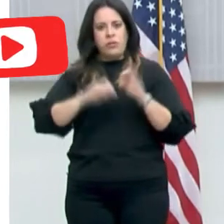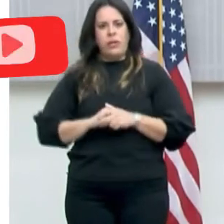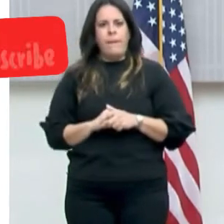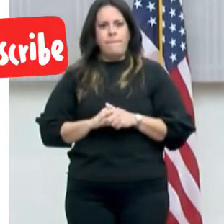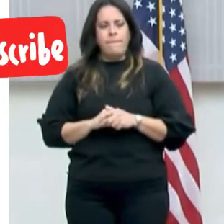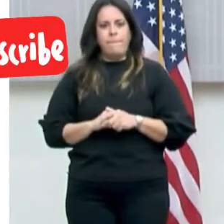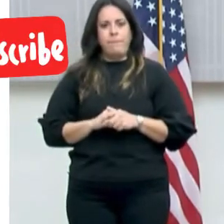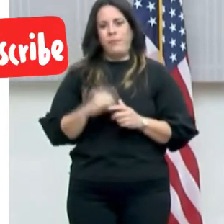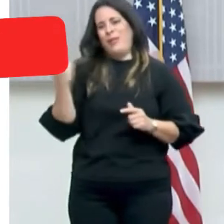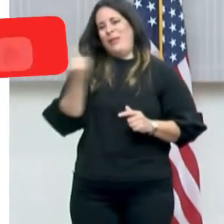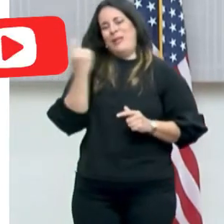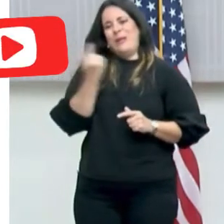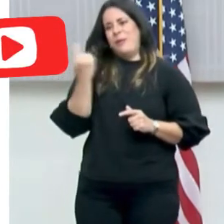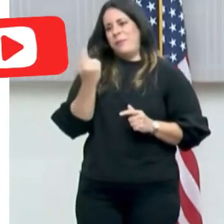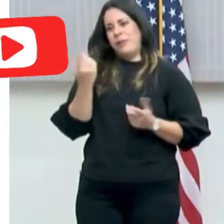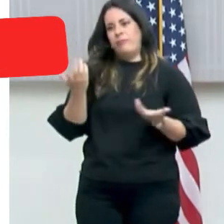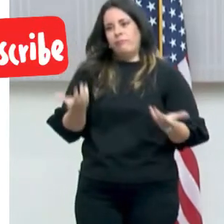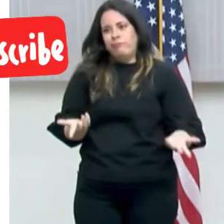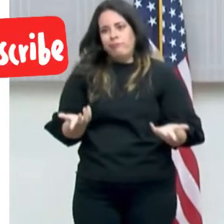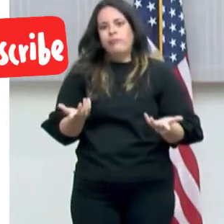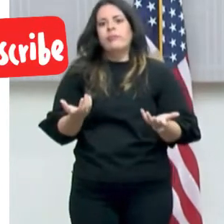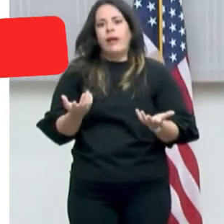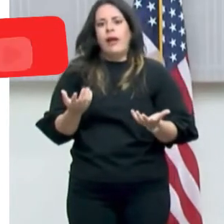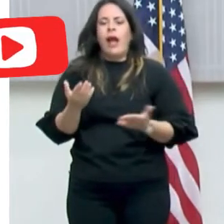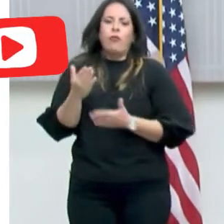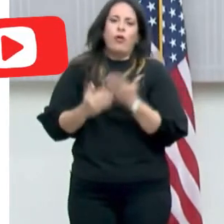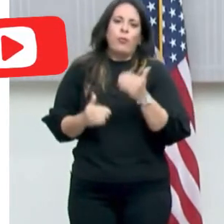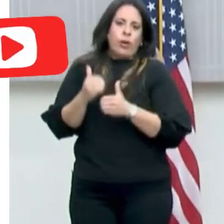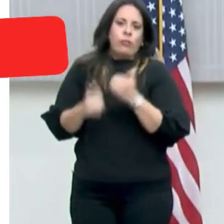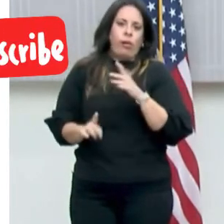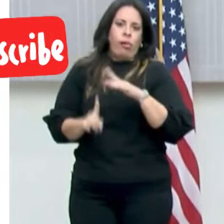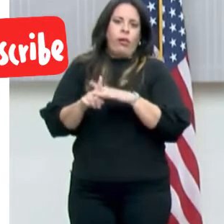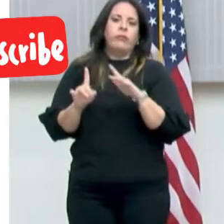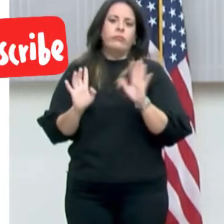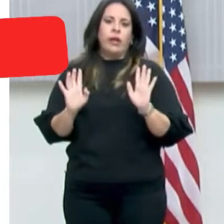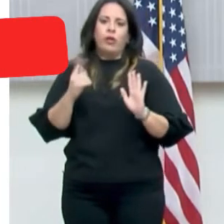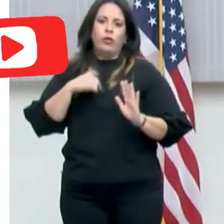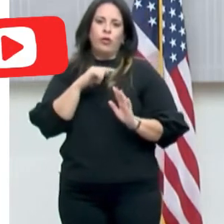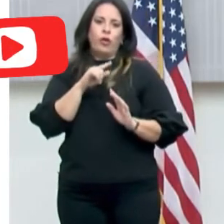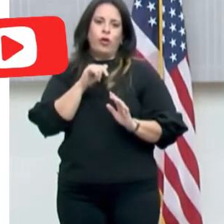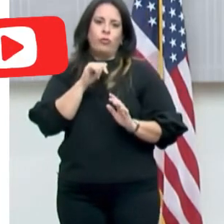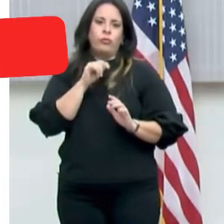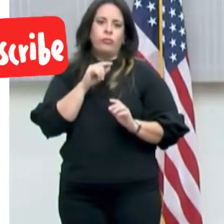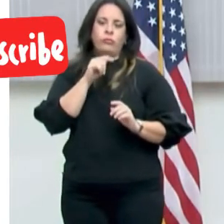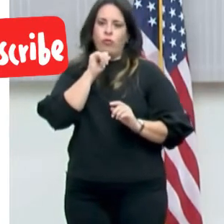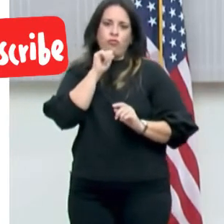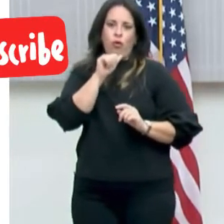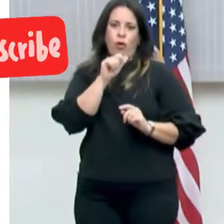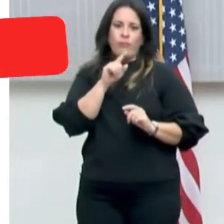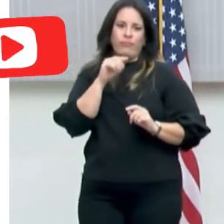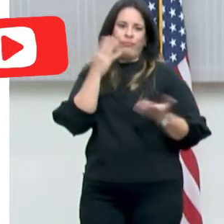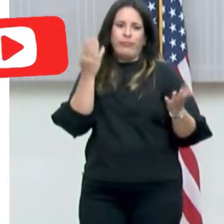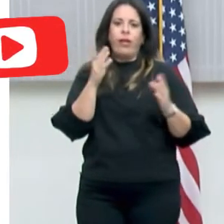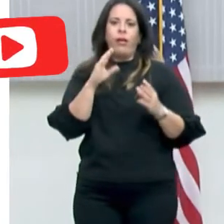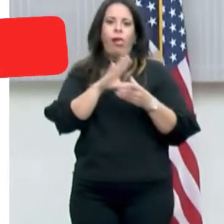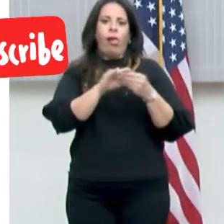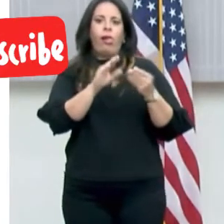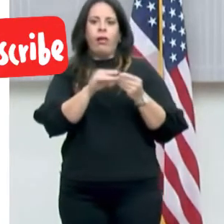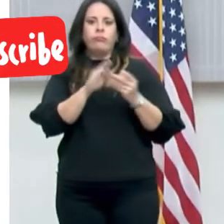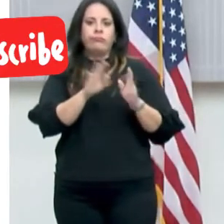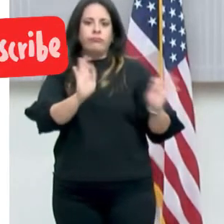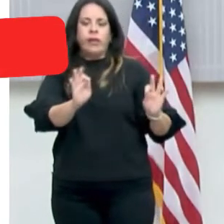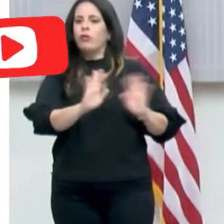Ciertamente, pues siempre, como todo en la vida, ha tenido sus problemas y eso no lo estamos negando en cuanto a la validación por el Departamento de Salud,